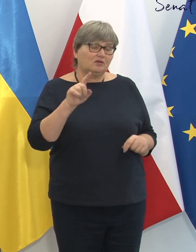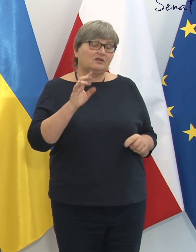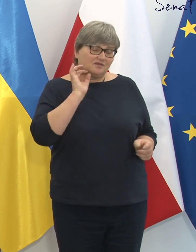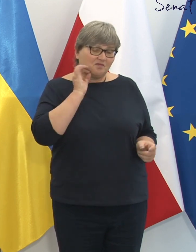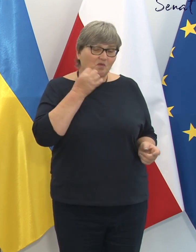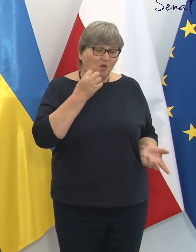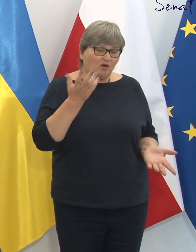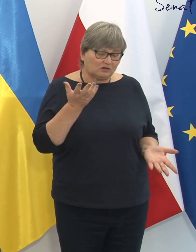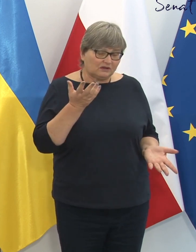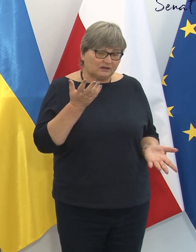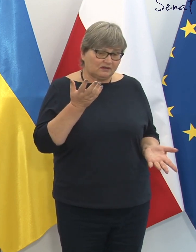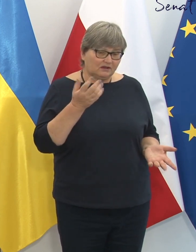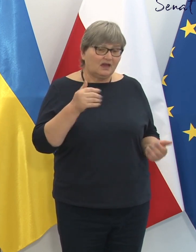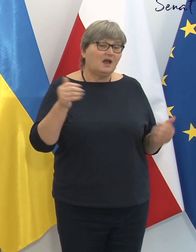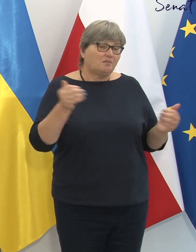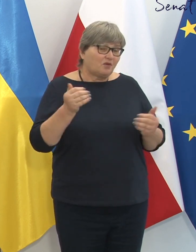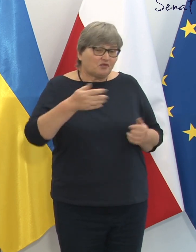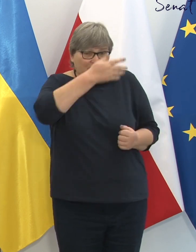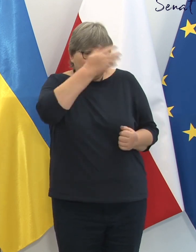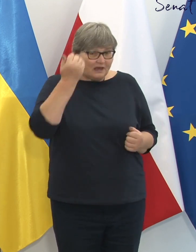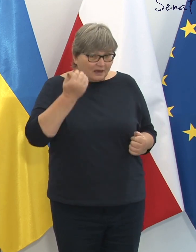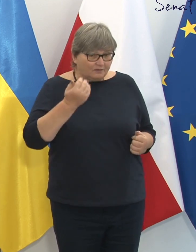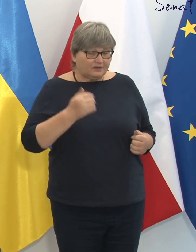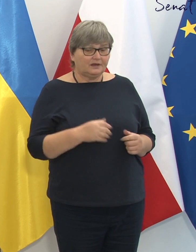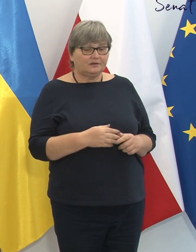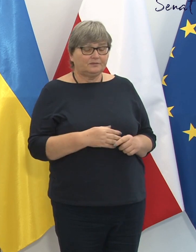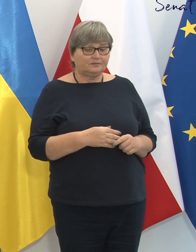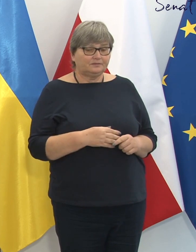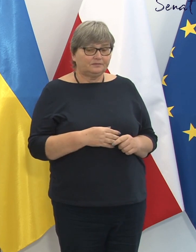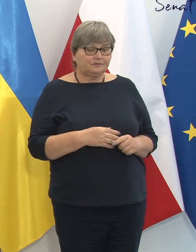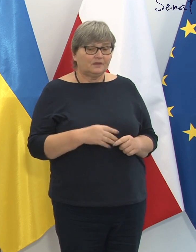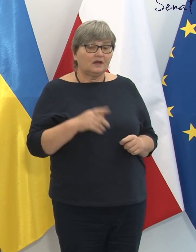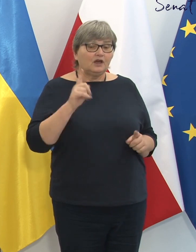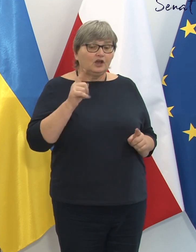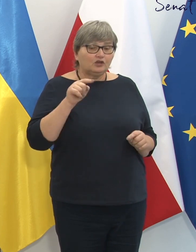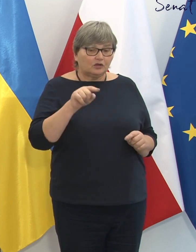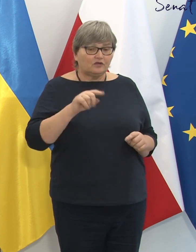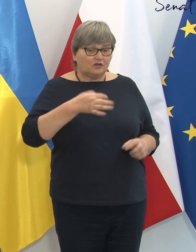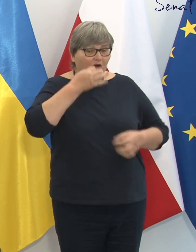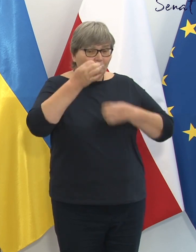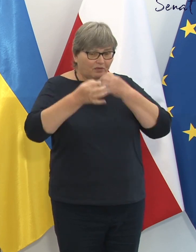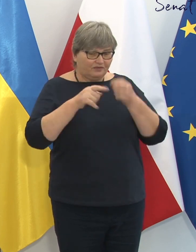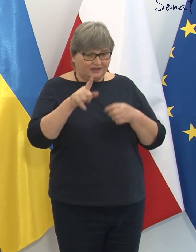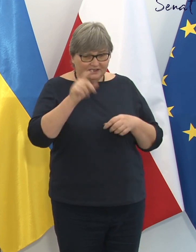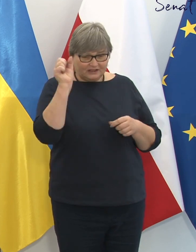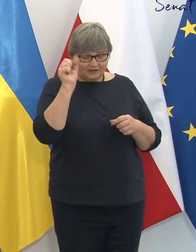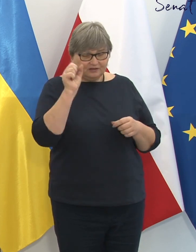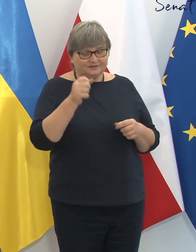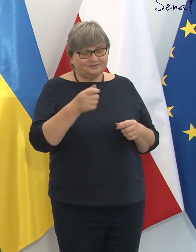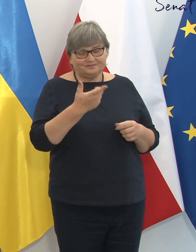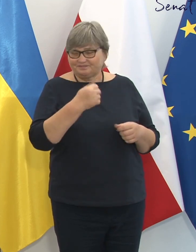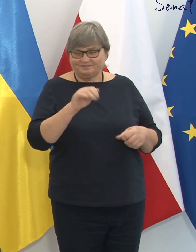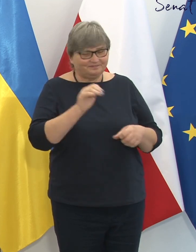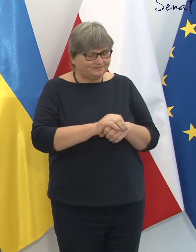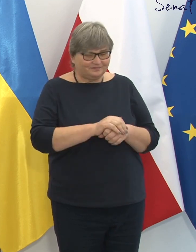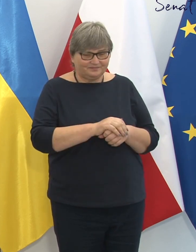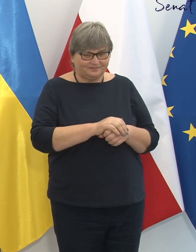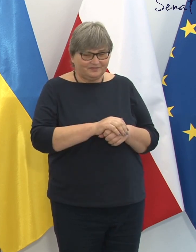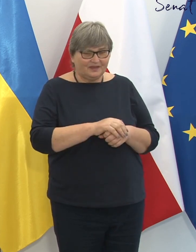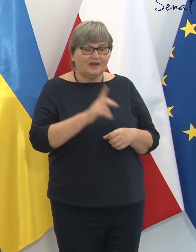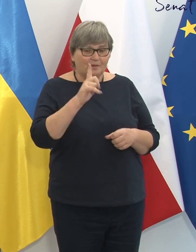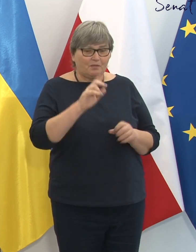wiceministrem, to może nie wie, ale to, co opowiada, to są bzdury, dlatego, że